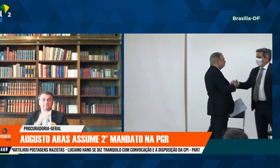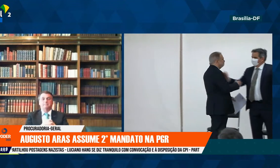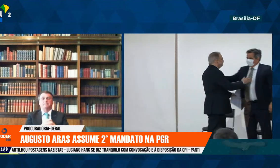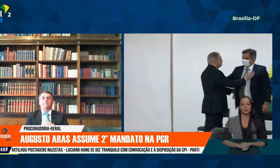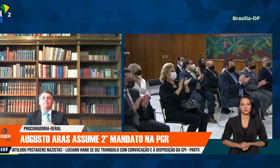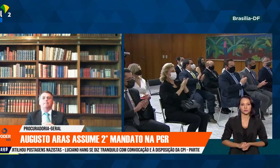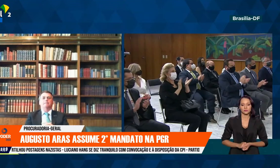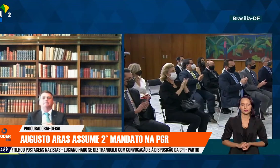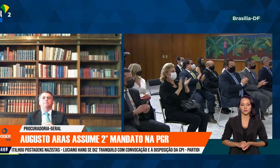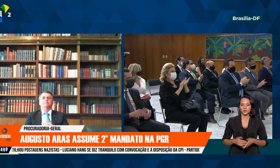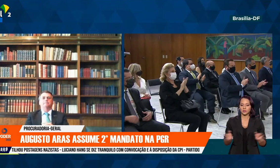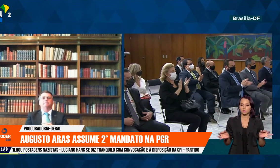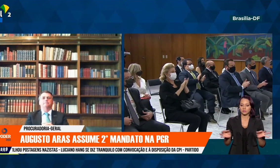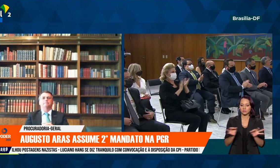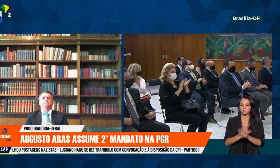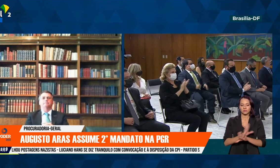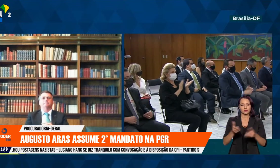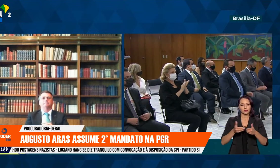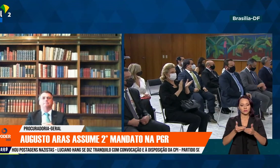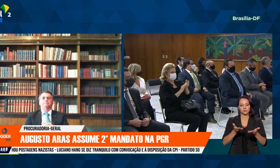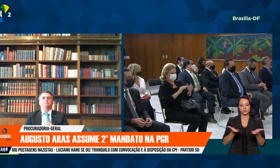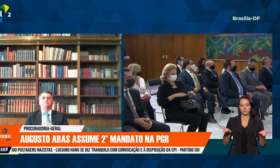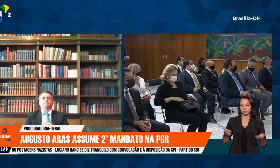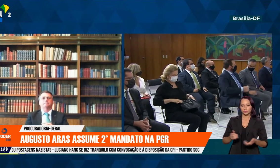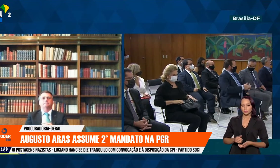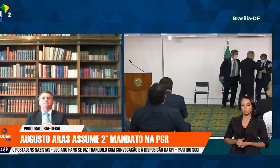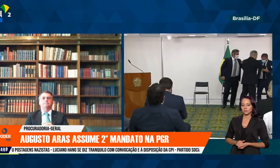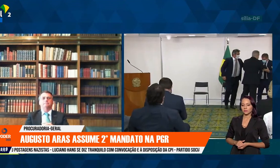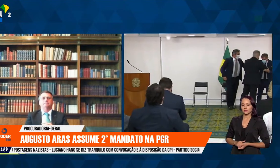Está encerrada esta cerimônia.